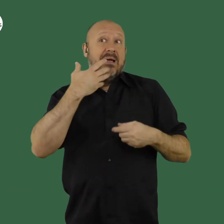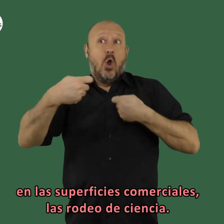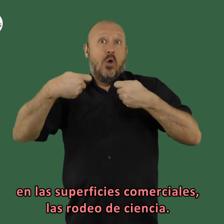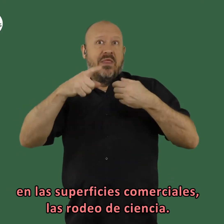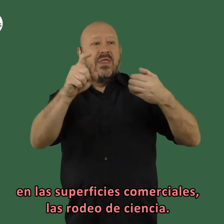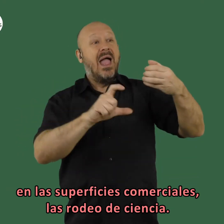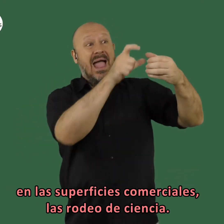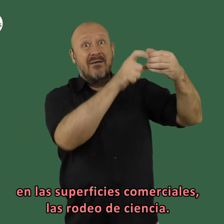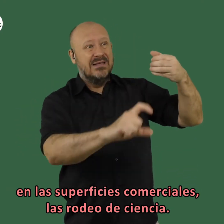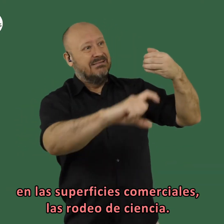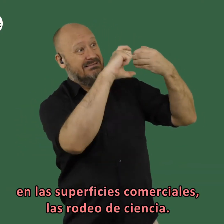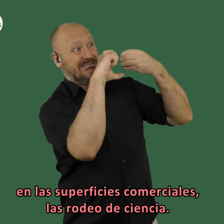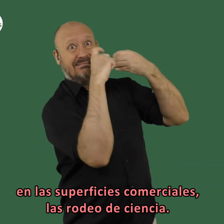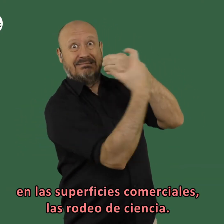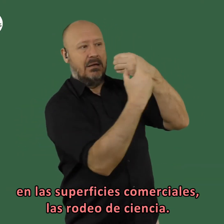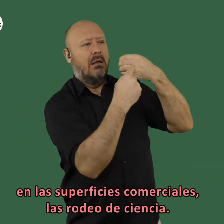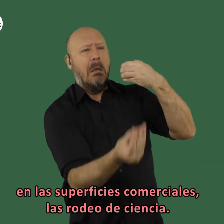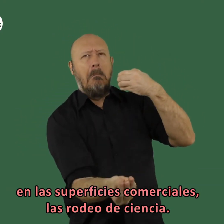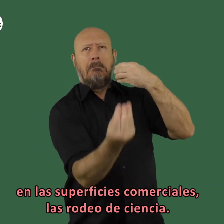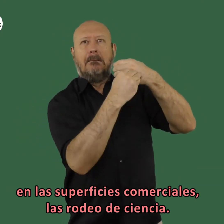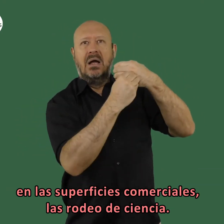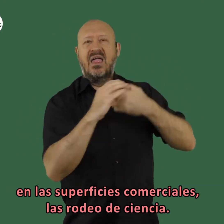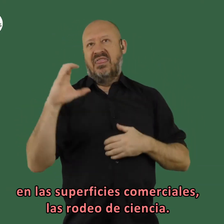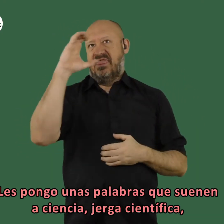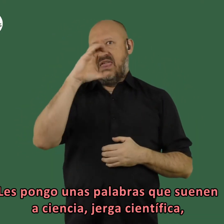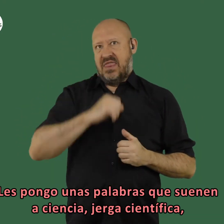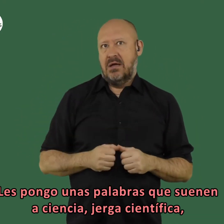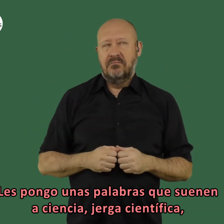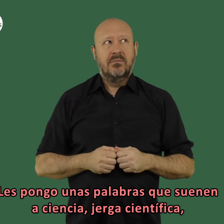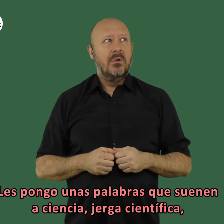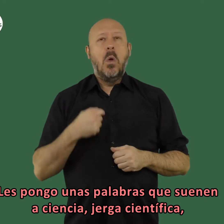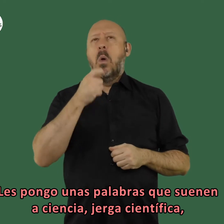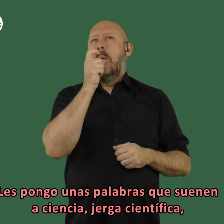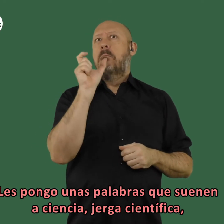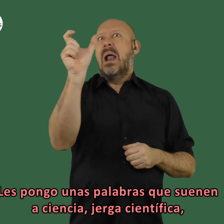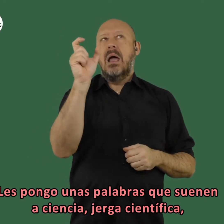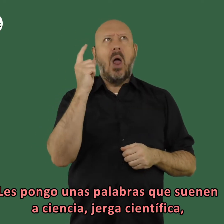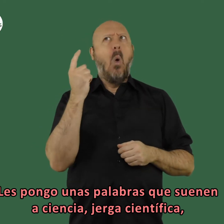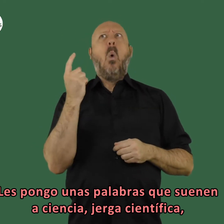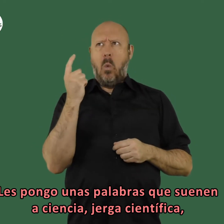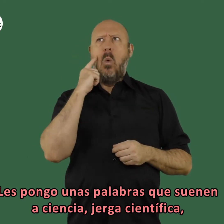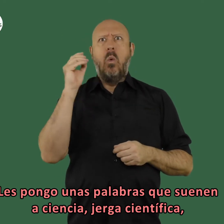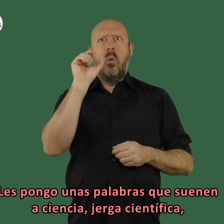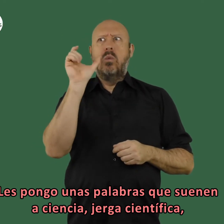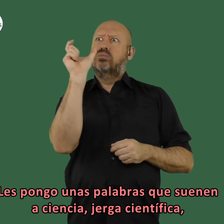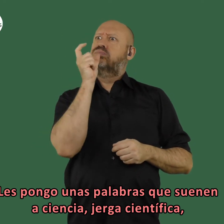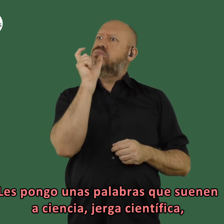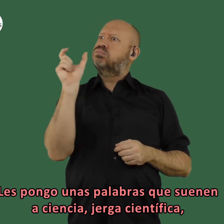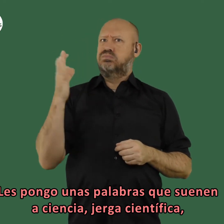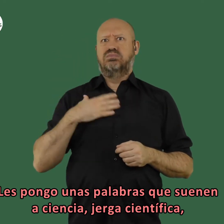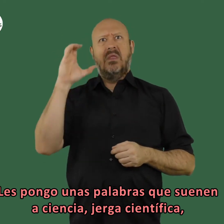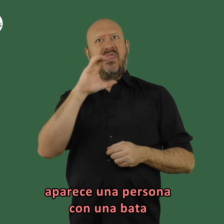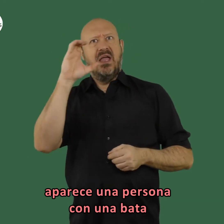podemos comprar en las superficies comerciales los rodeo de ciencia les pongo unas palabras que suenen a ciencia